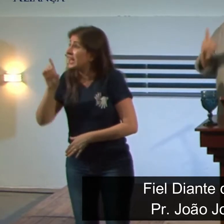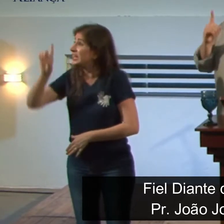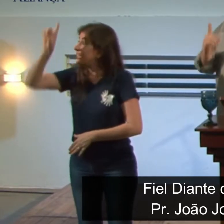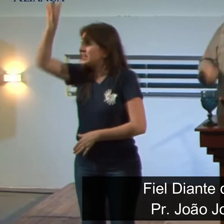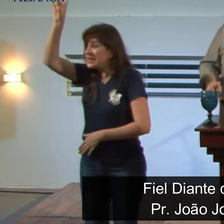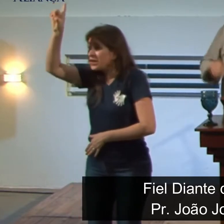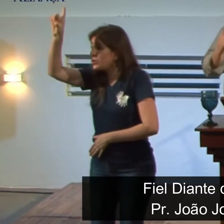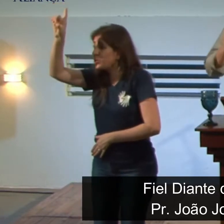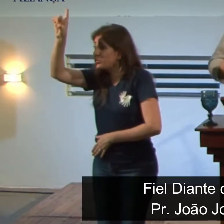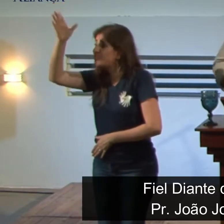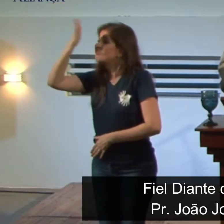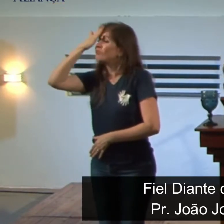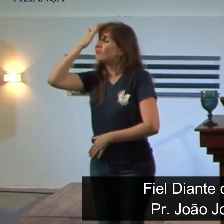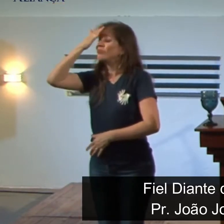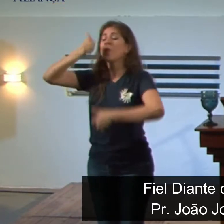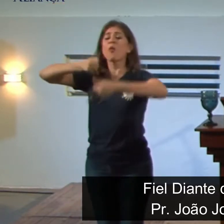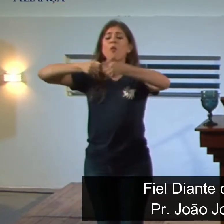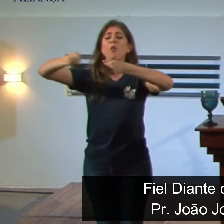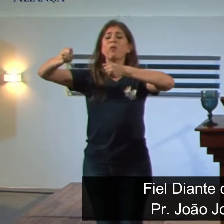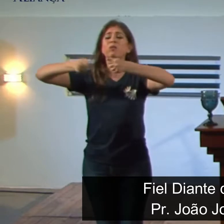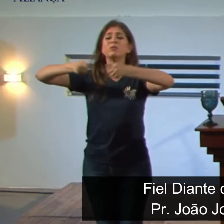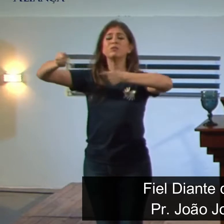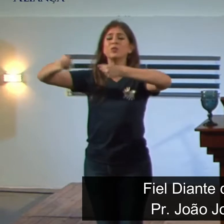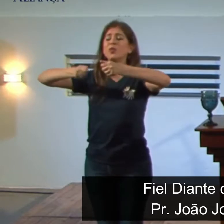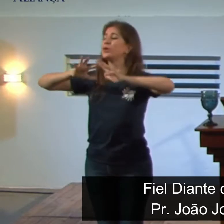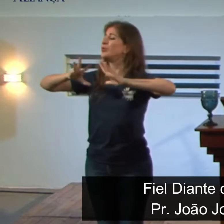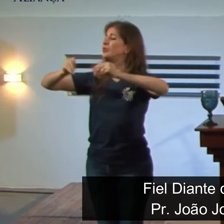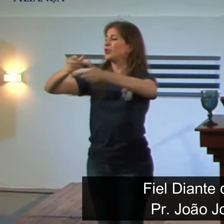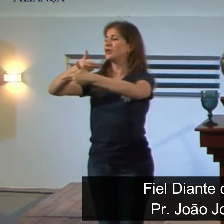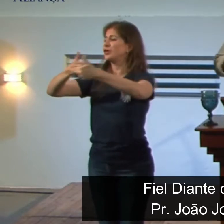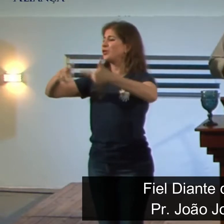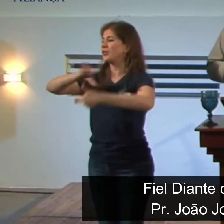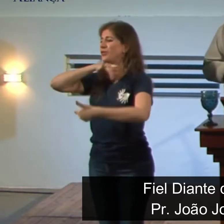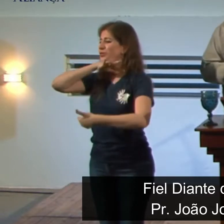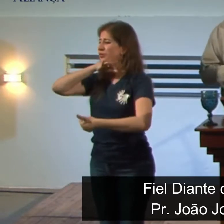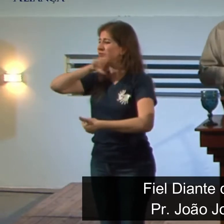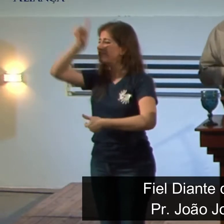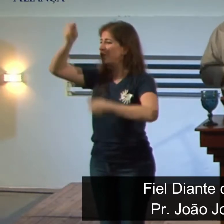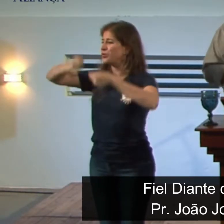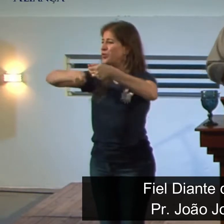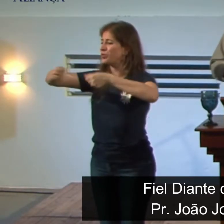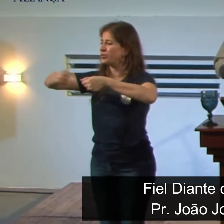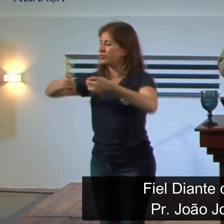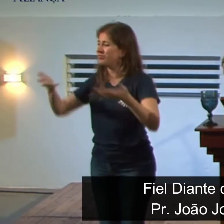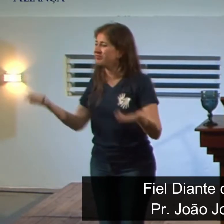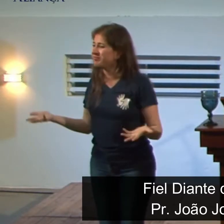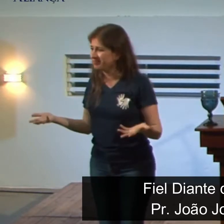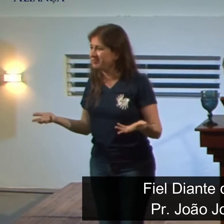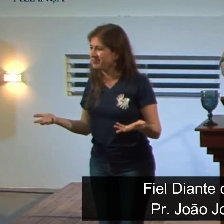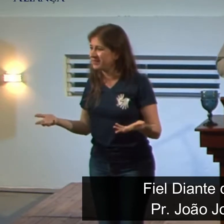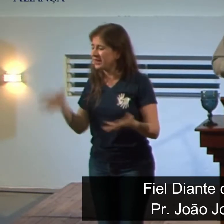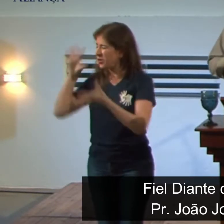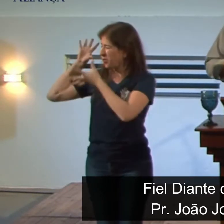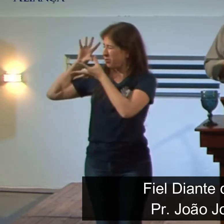também debaixo do controle do Senhor. Queridos, já fazendo uma contextualização aqui,